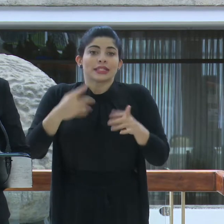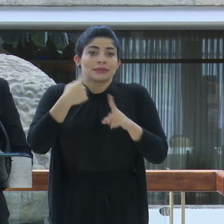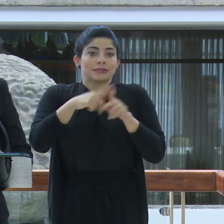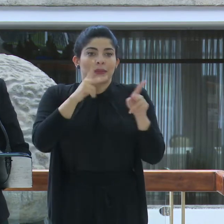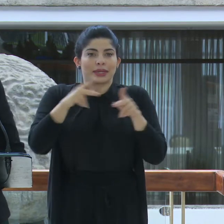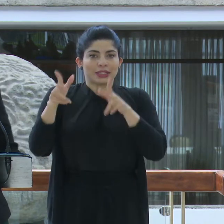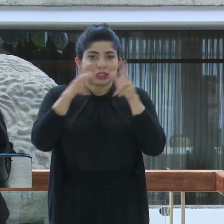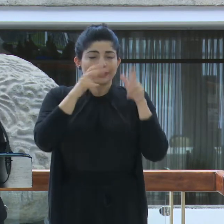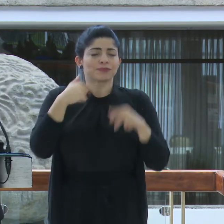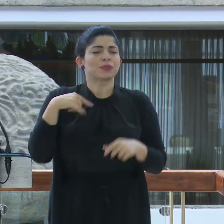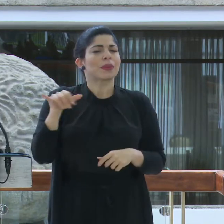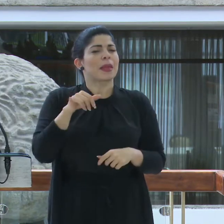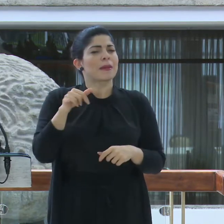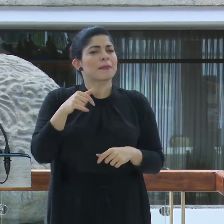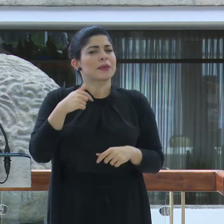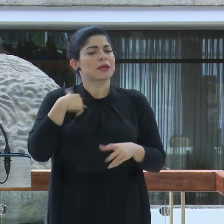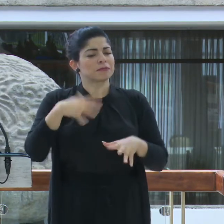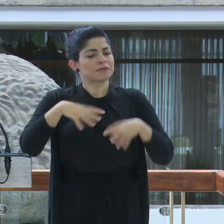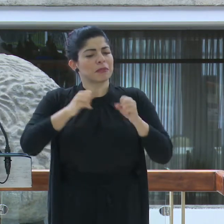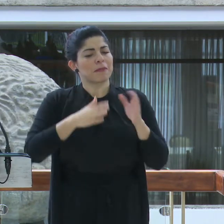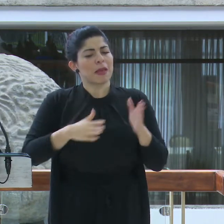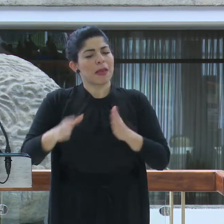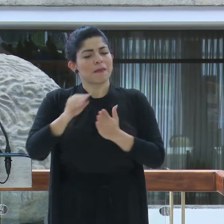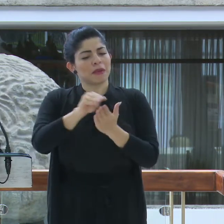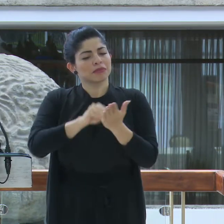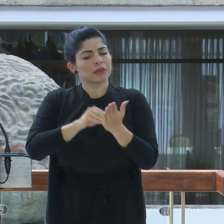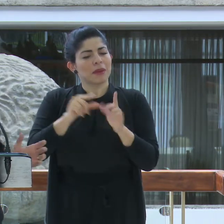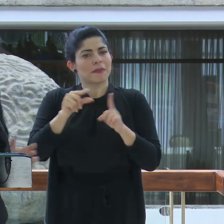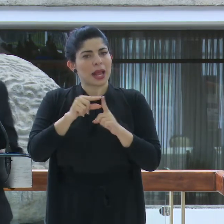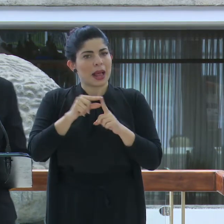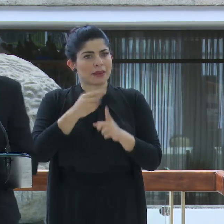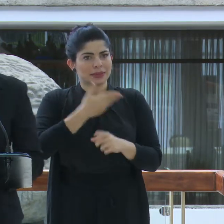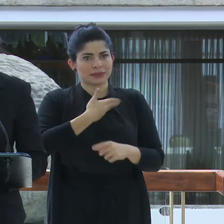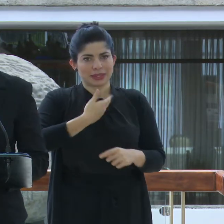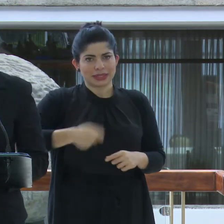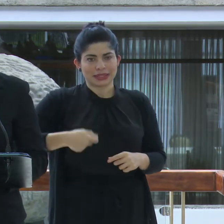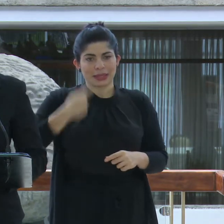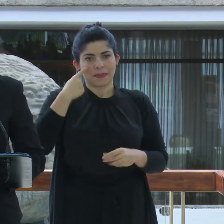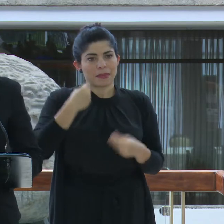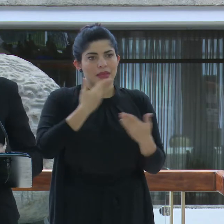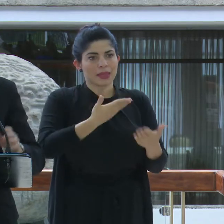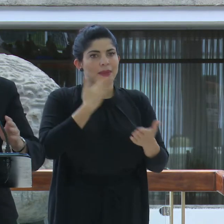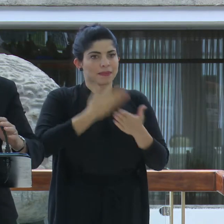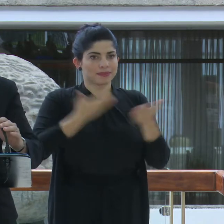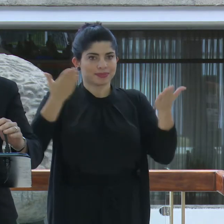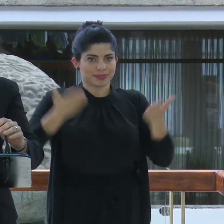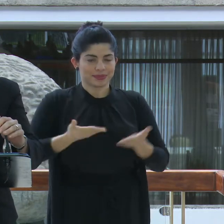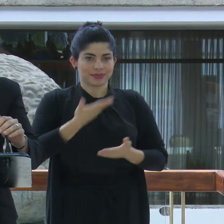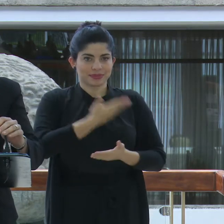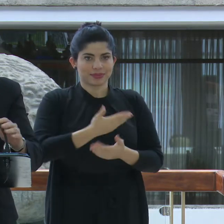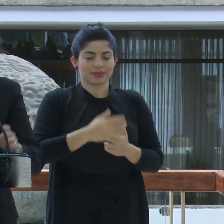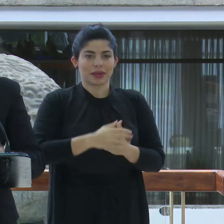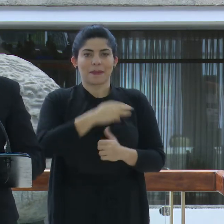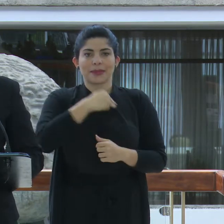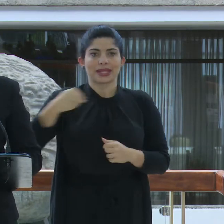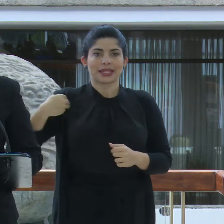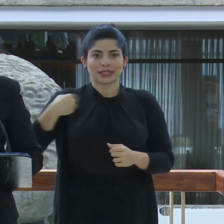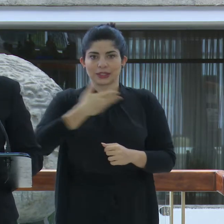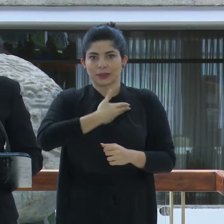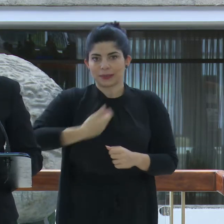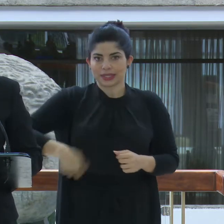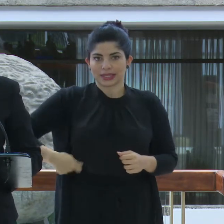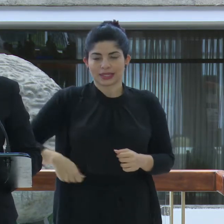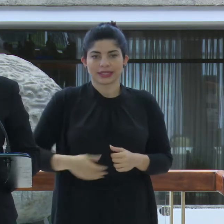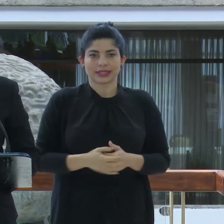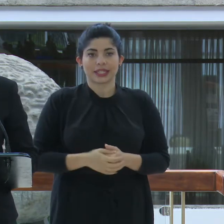escuchan. Yo también me permití preparar unas breves palabras presidente para darle la bienvenida a nuestro ministro de la presidencia.